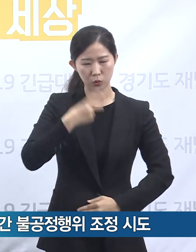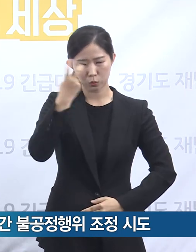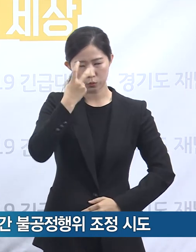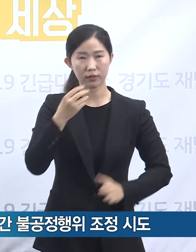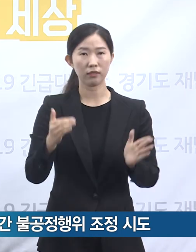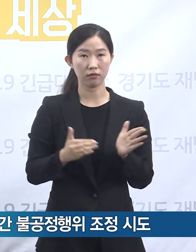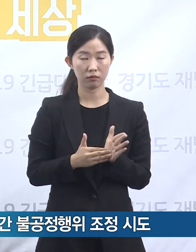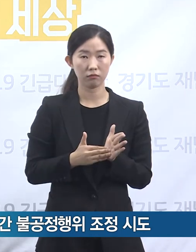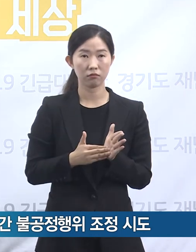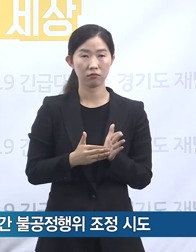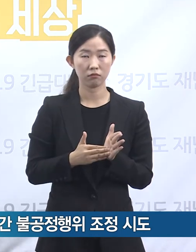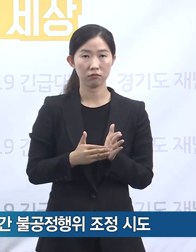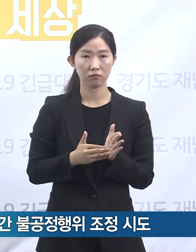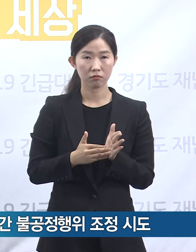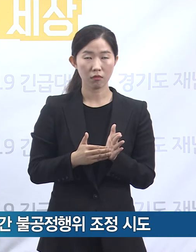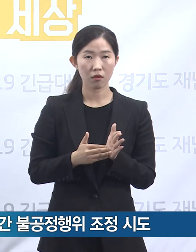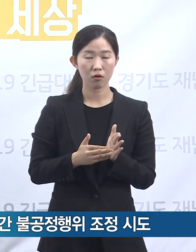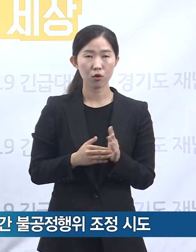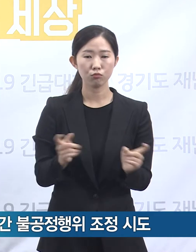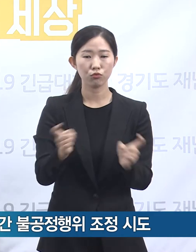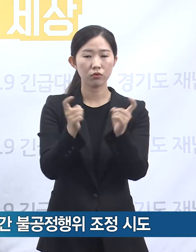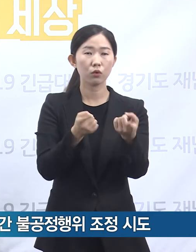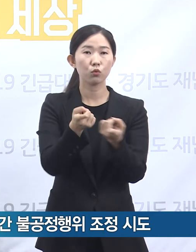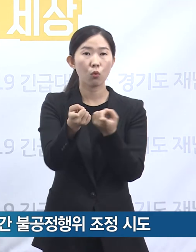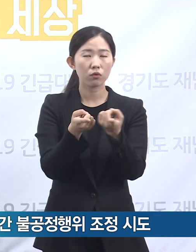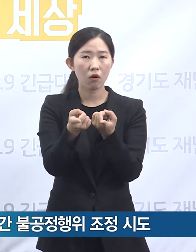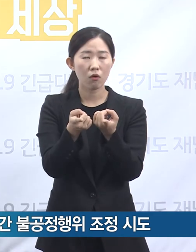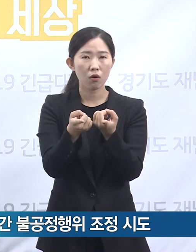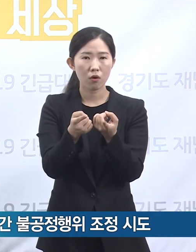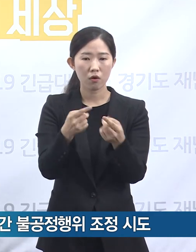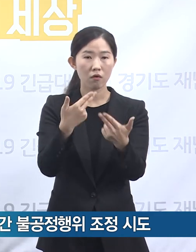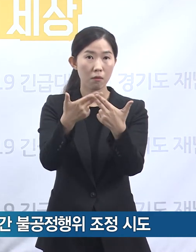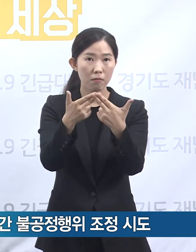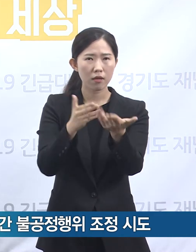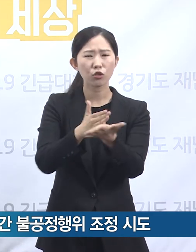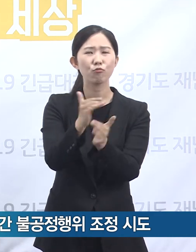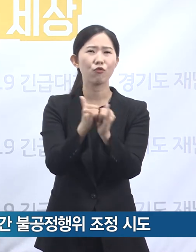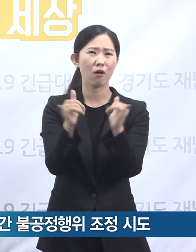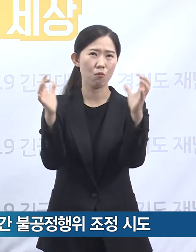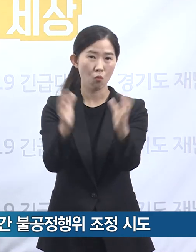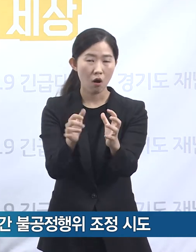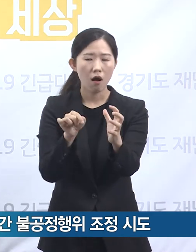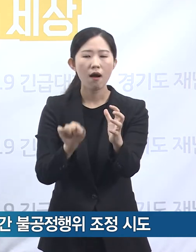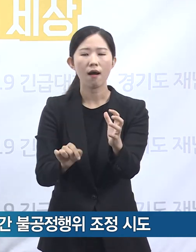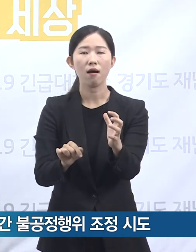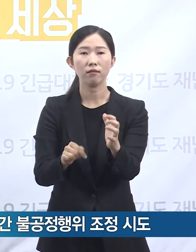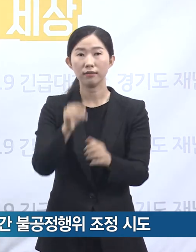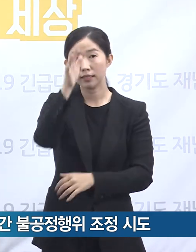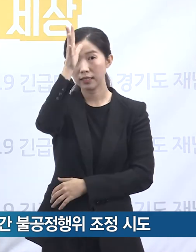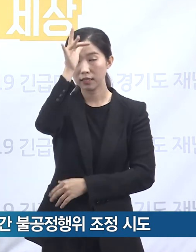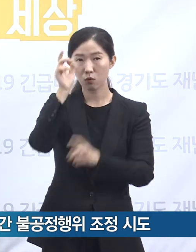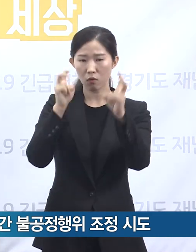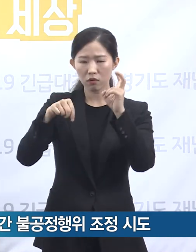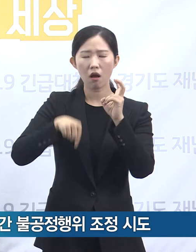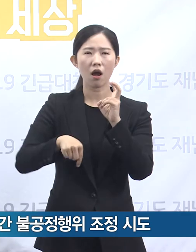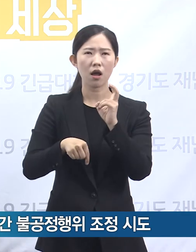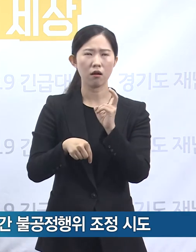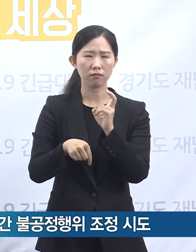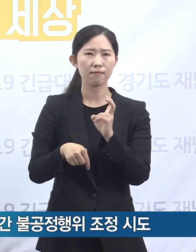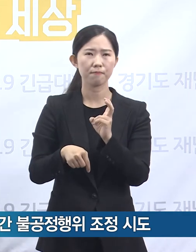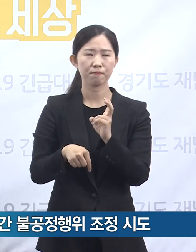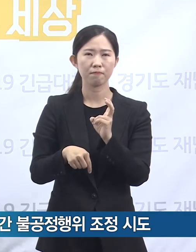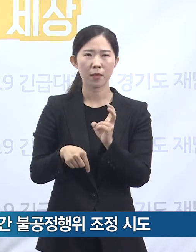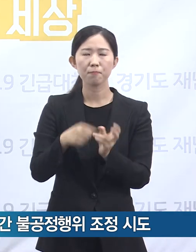외부 전문가들로 구성된 분쟁조정협의회가 B사의 행위를 불공정 행위라고 판단을 했고 A씨에게